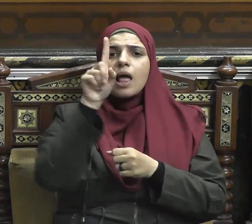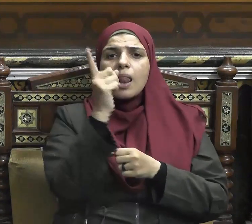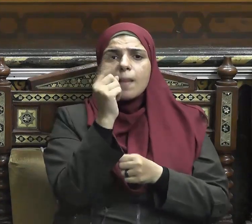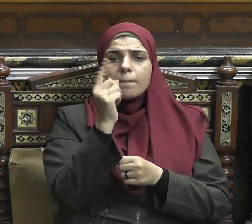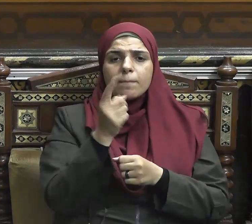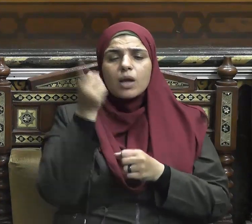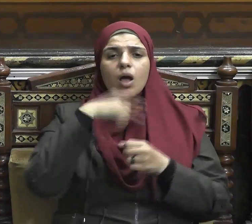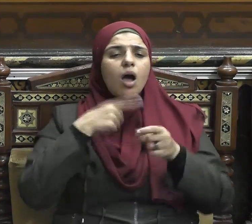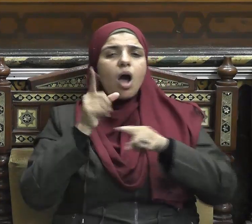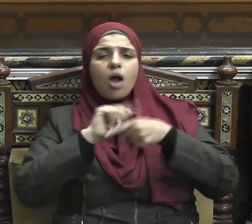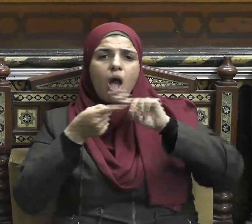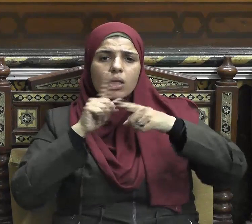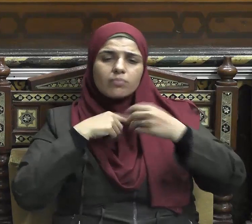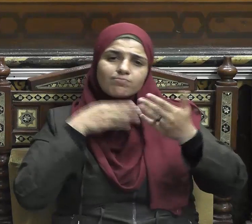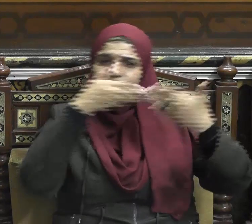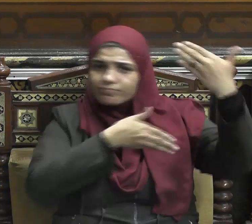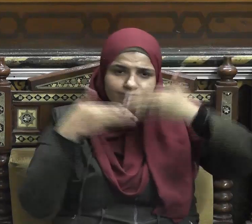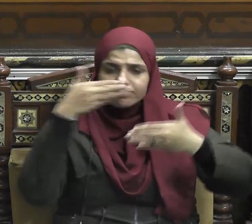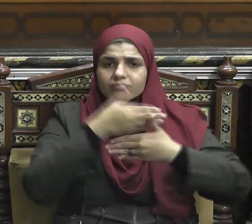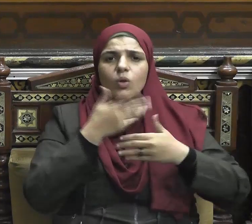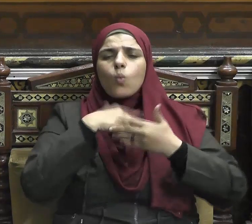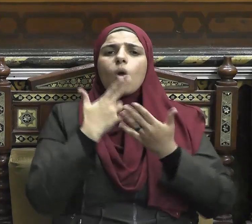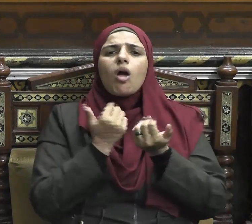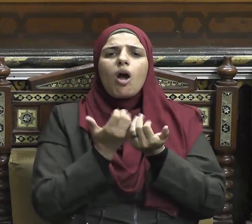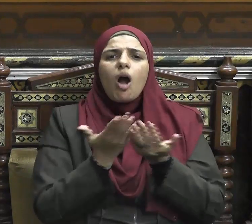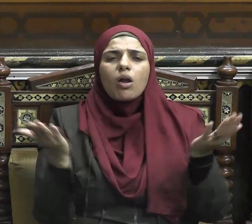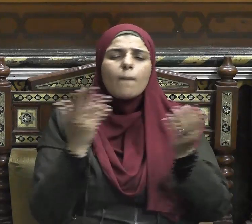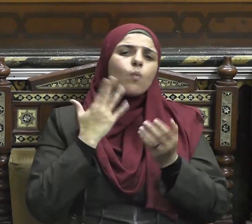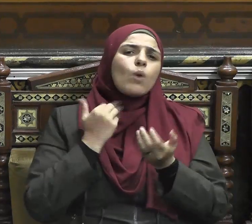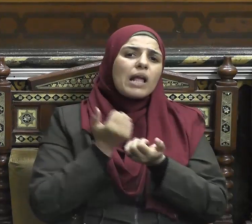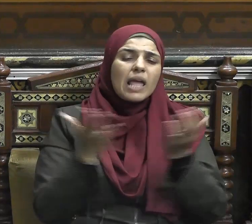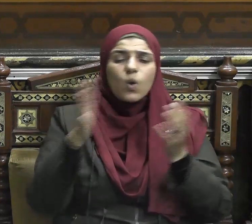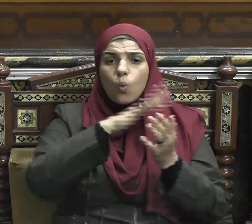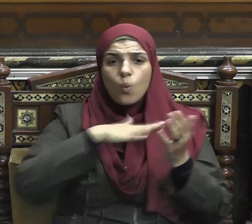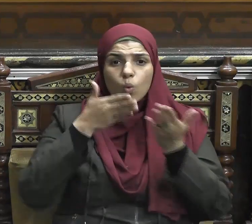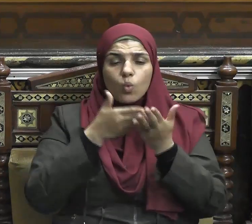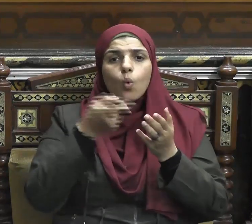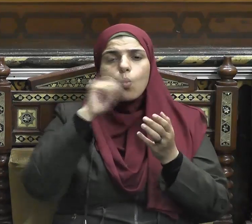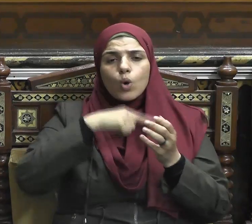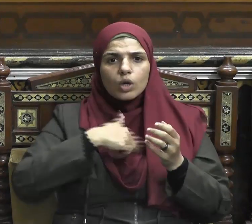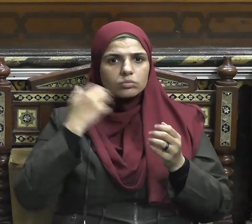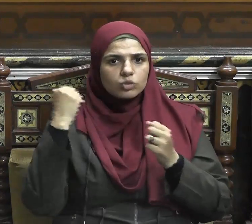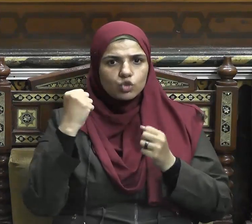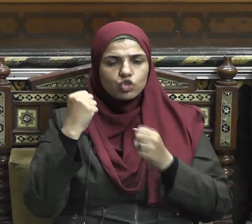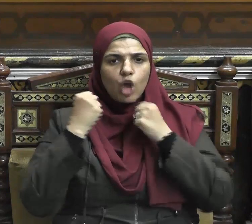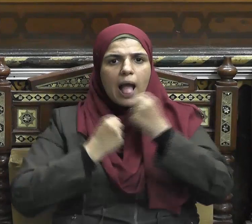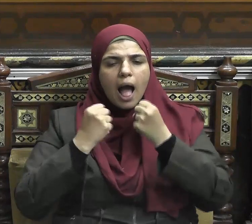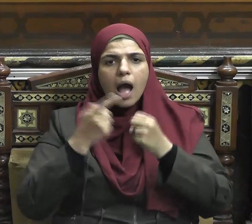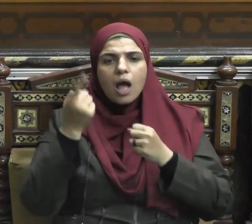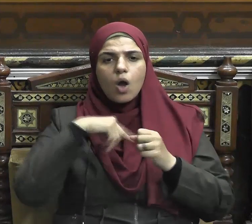حيث يقول نبينا صلى الله عليه وسلم إنما بعهت ليتمم مكارم